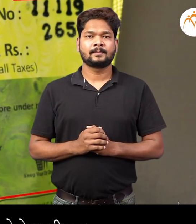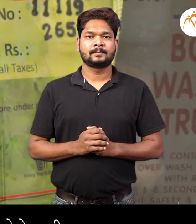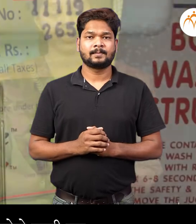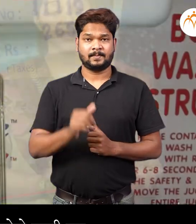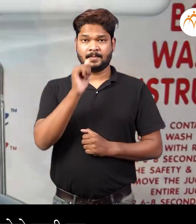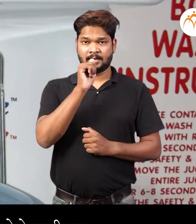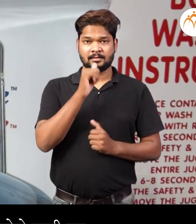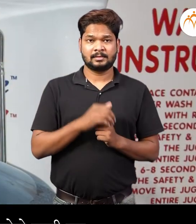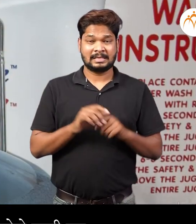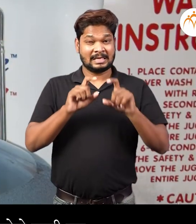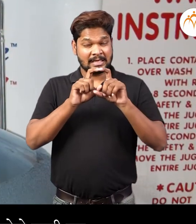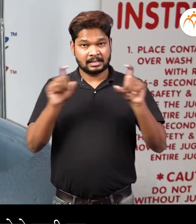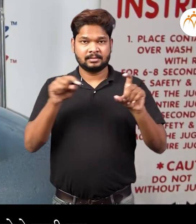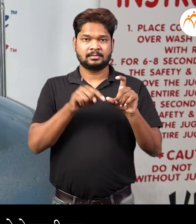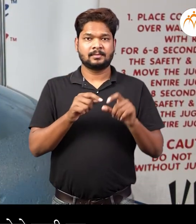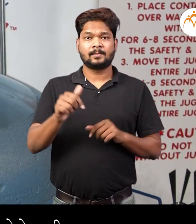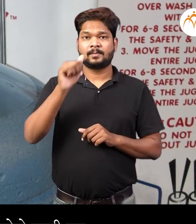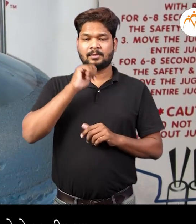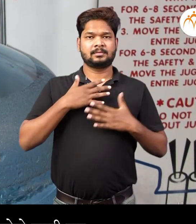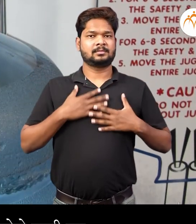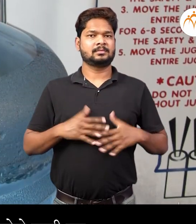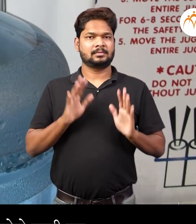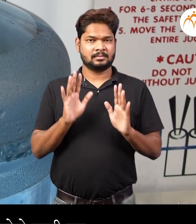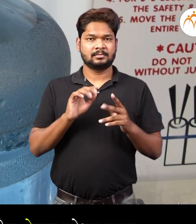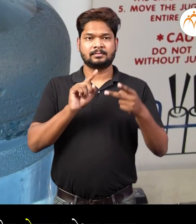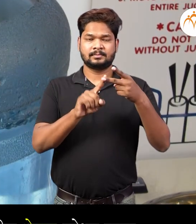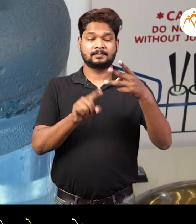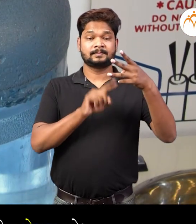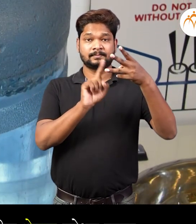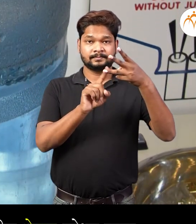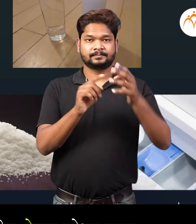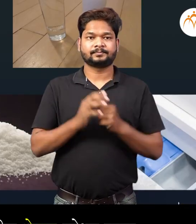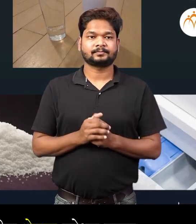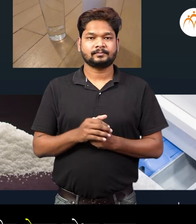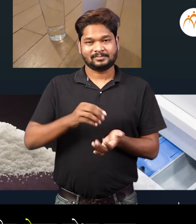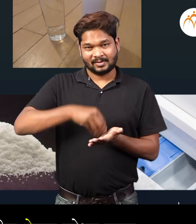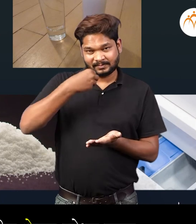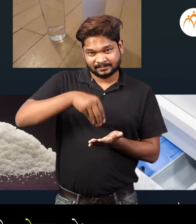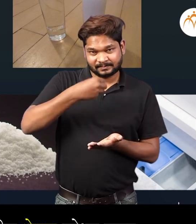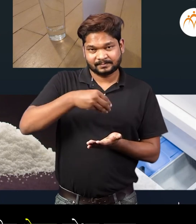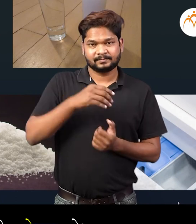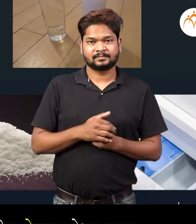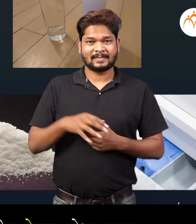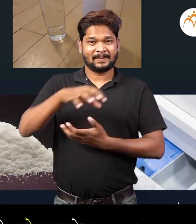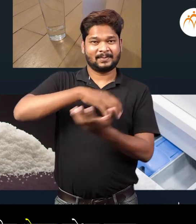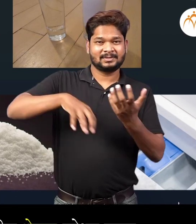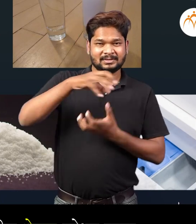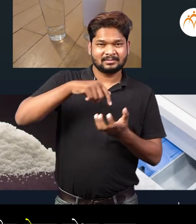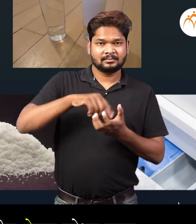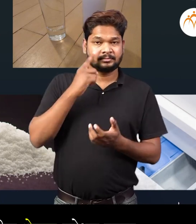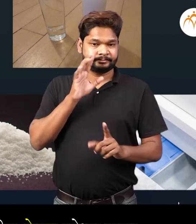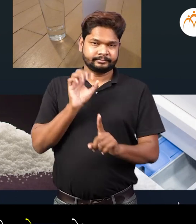योग्य प्रकारे शुद्ध केलेले पाणिप्या घरी साध्या उपायानने अन्ना तिल भेसल शुदून कड़ा